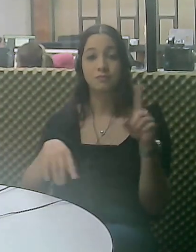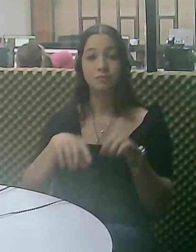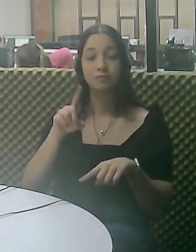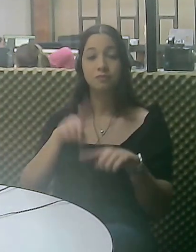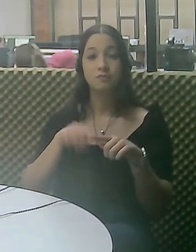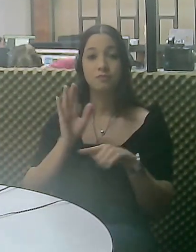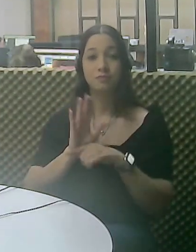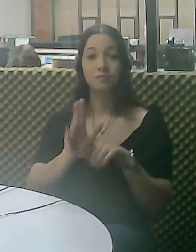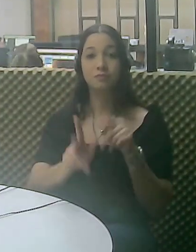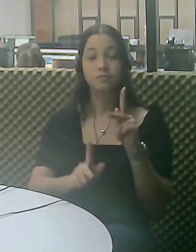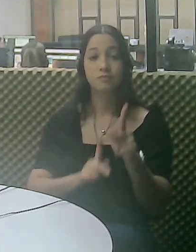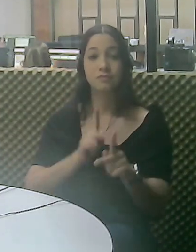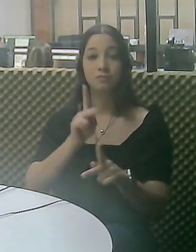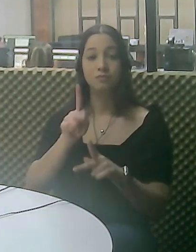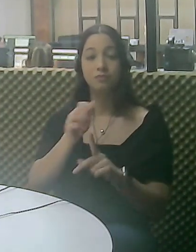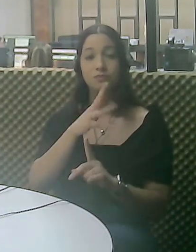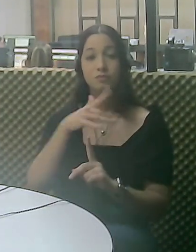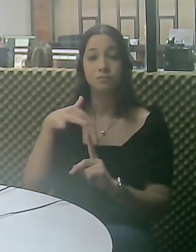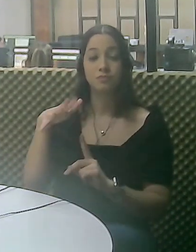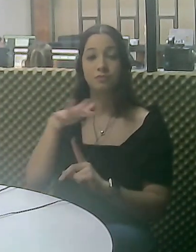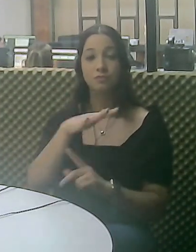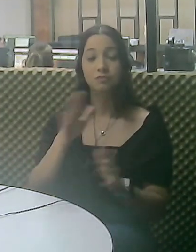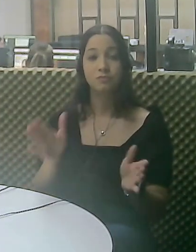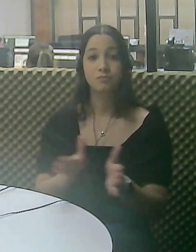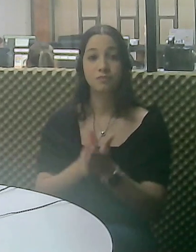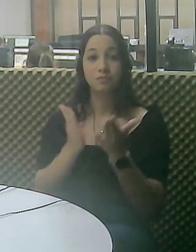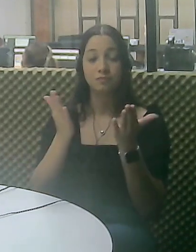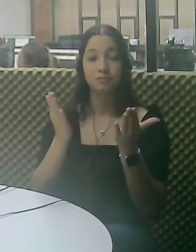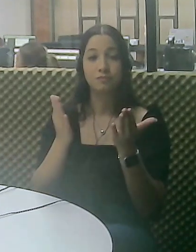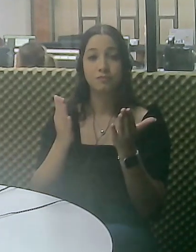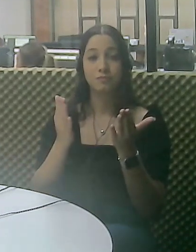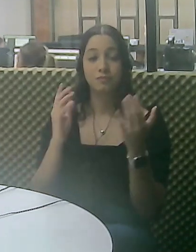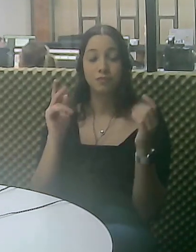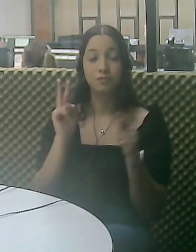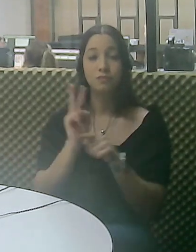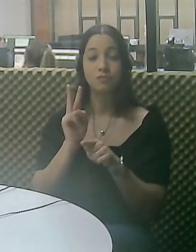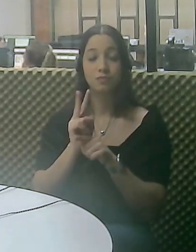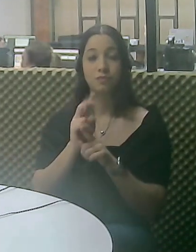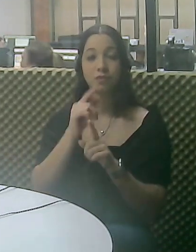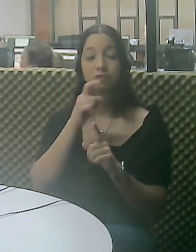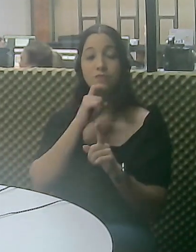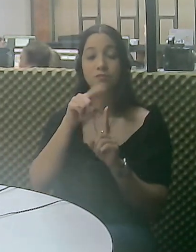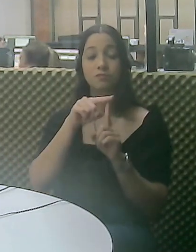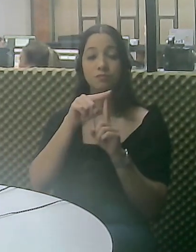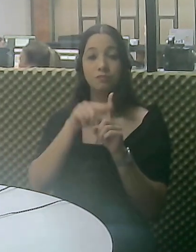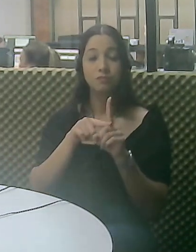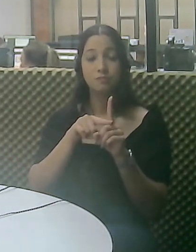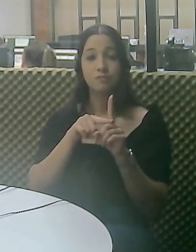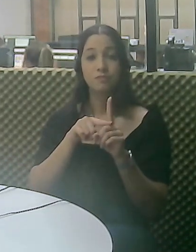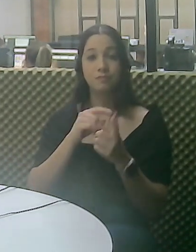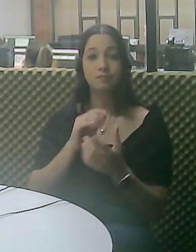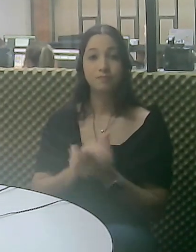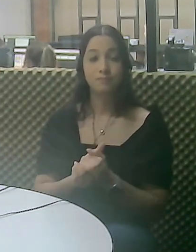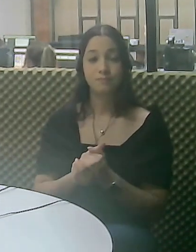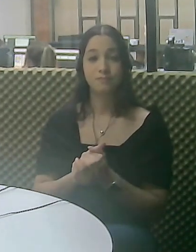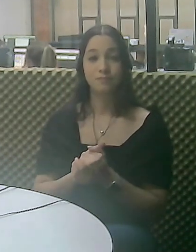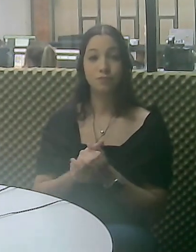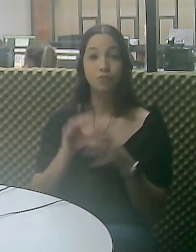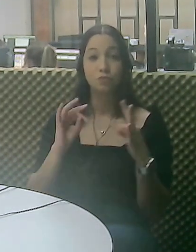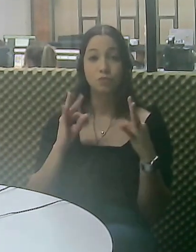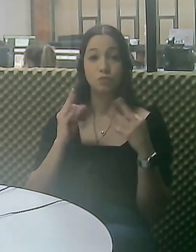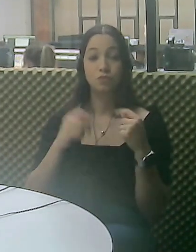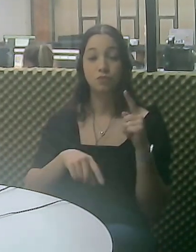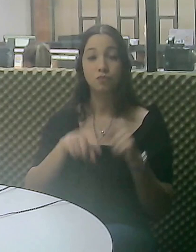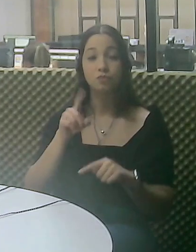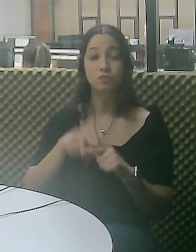busca contribuir com a distribuição de itens que ajudam a população em situação de vulnerabilidade social a se proteger em